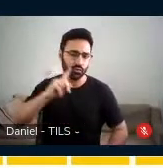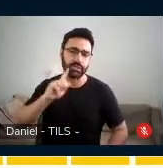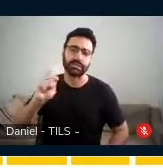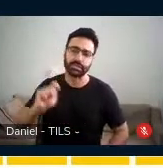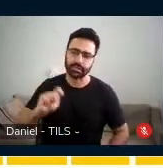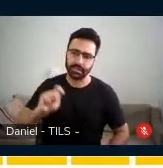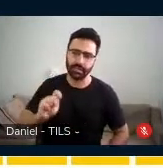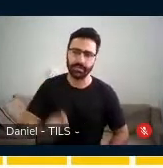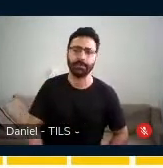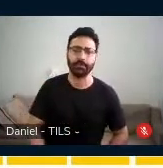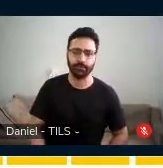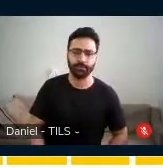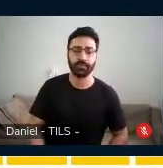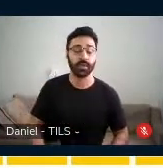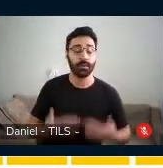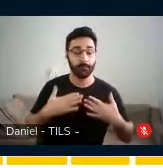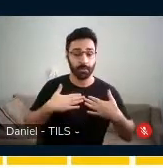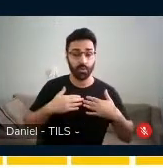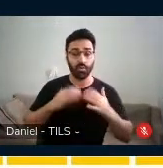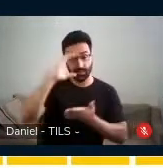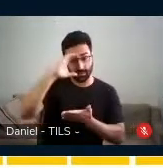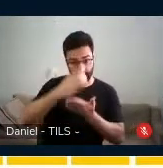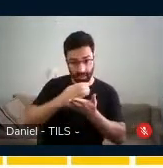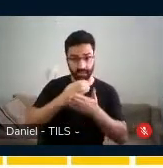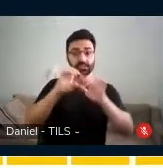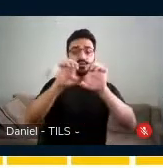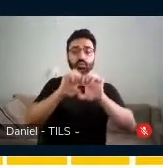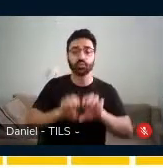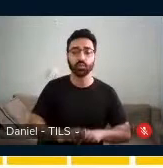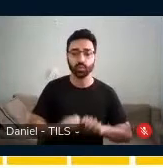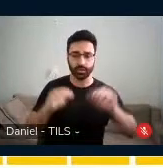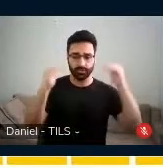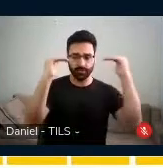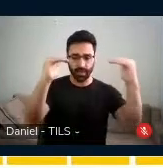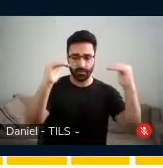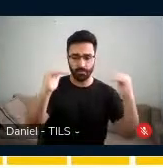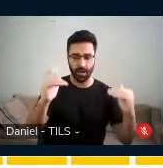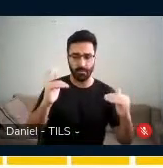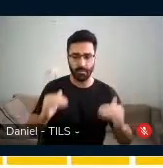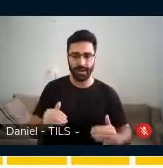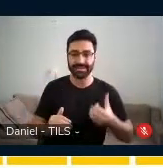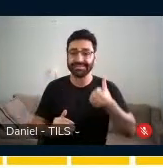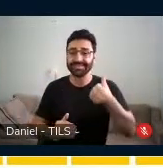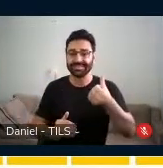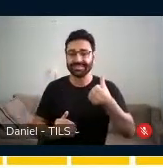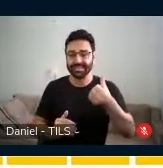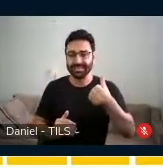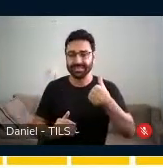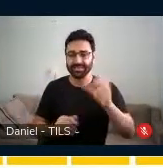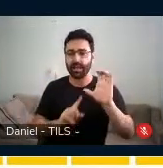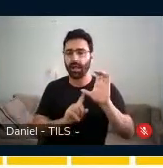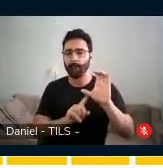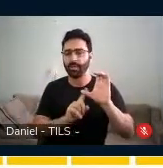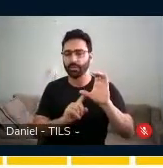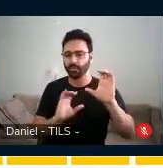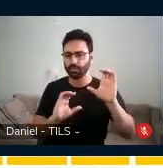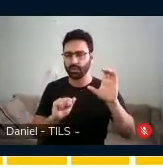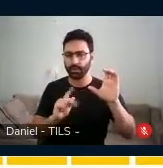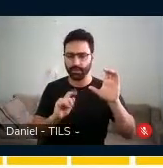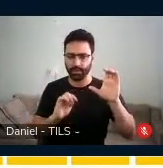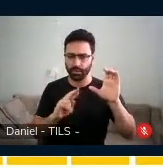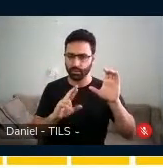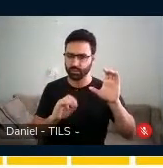A estrutura da minha tese está distribuída em seis capítulos. O primeiro...